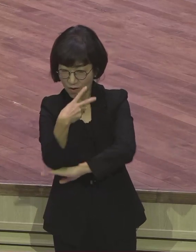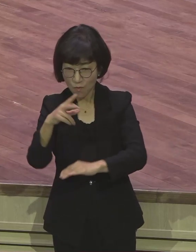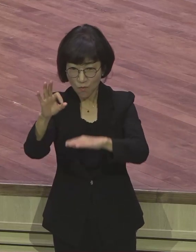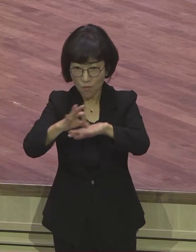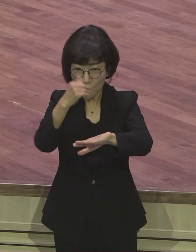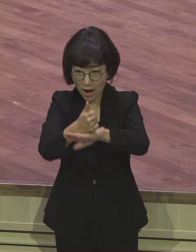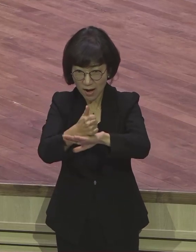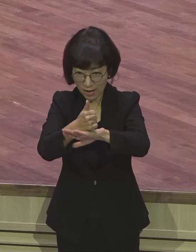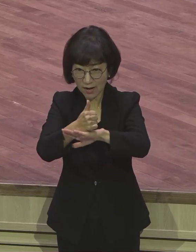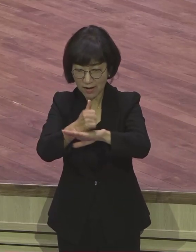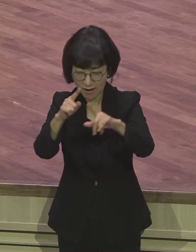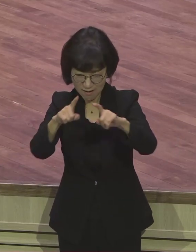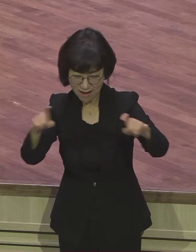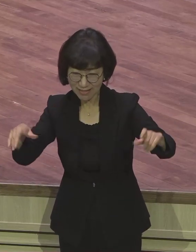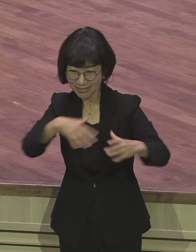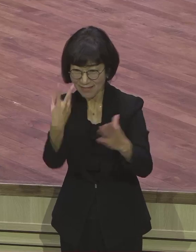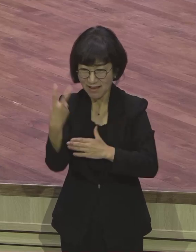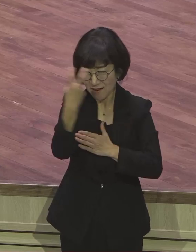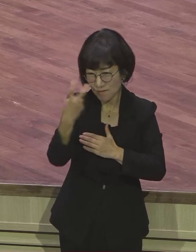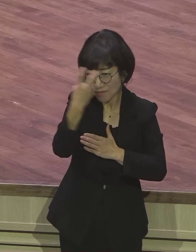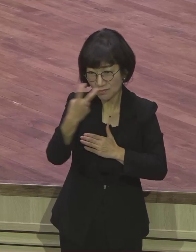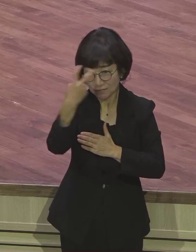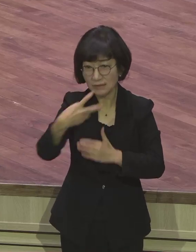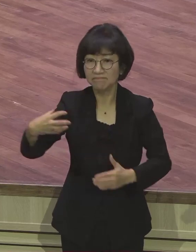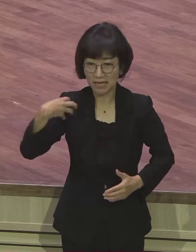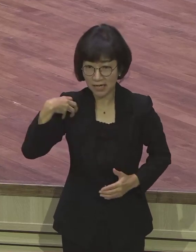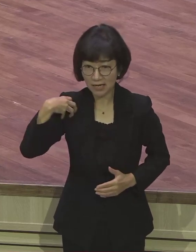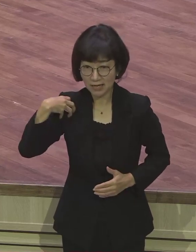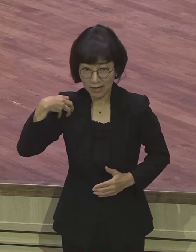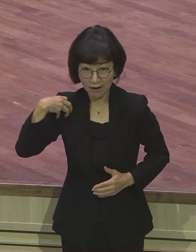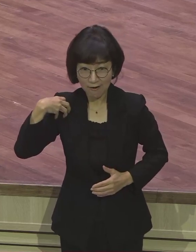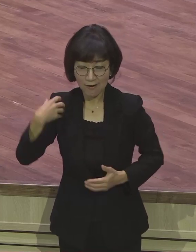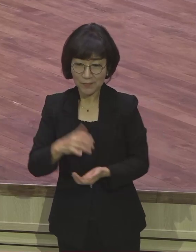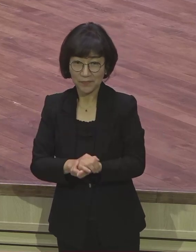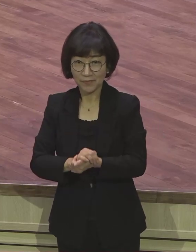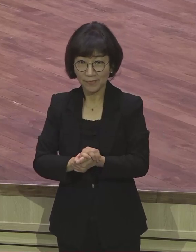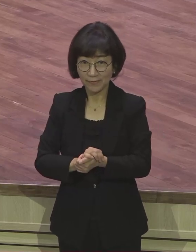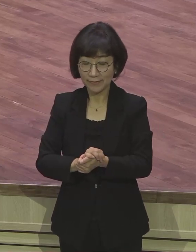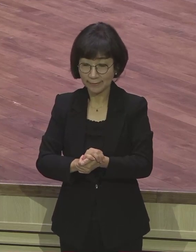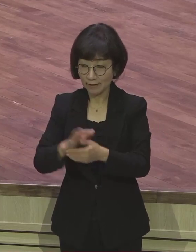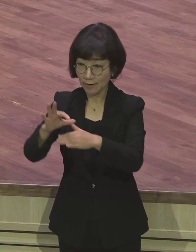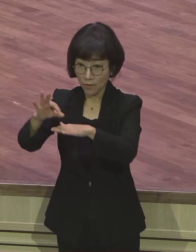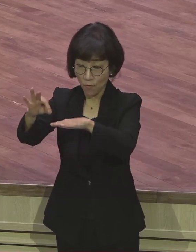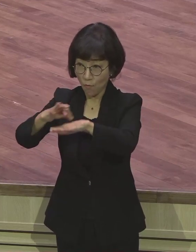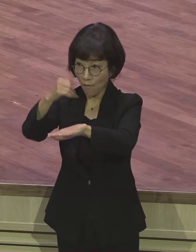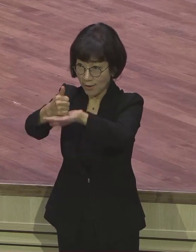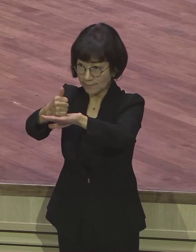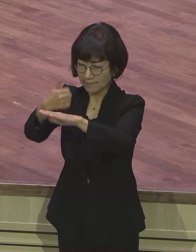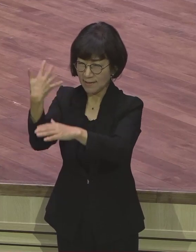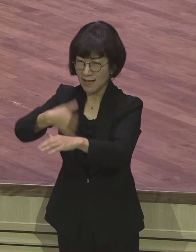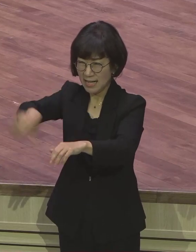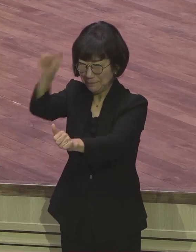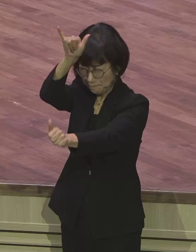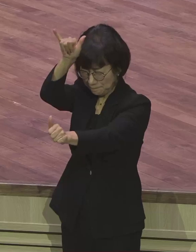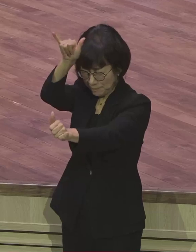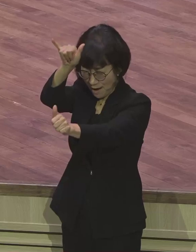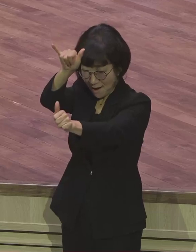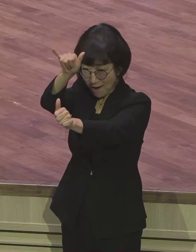황제를 보호하면서 황제의 특별히 충성심이 투철한 엘리트들만